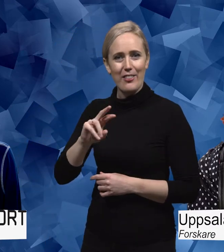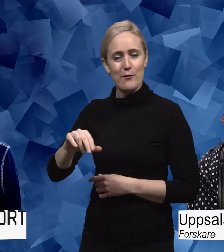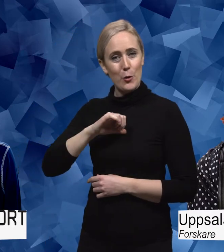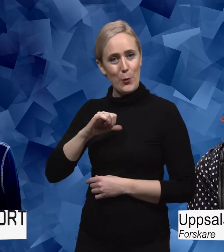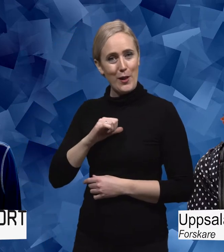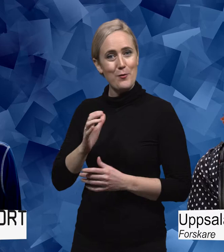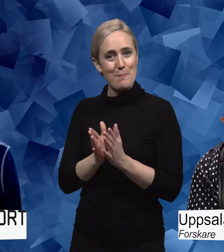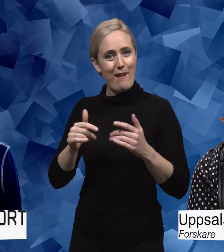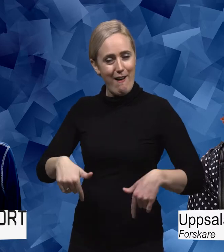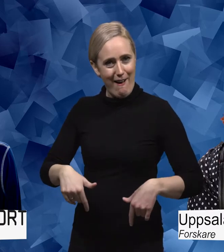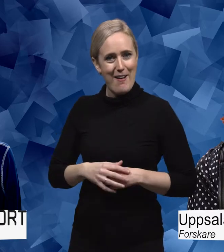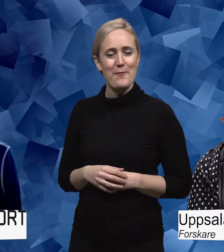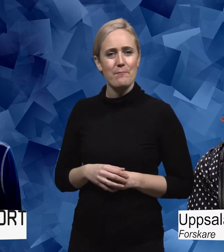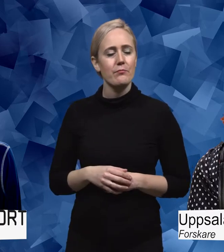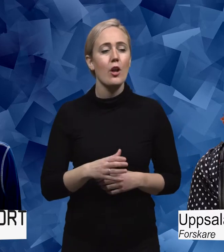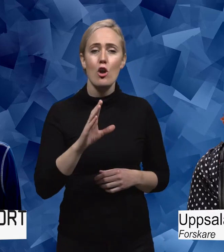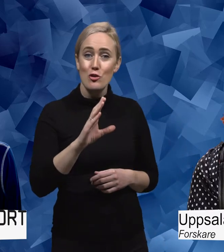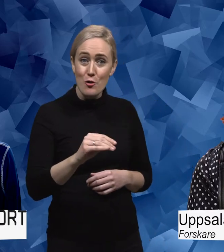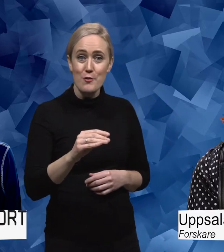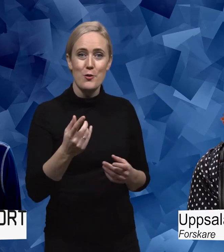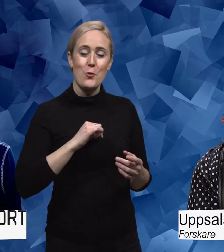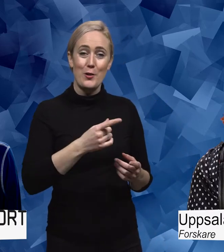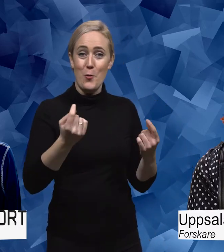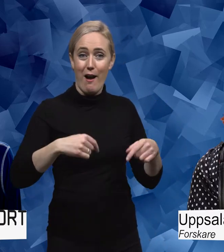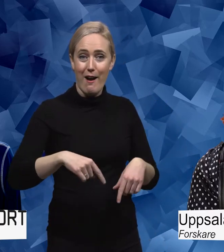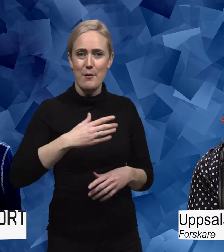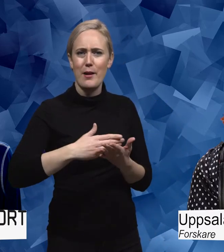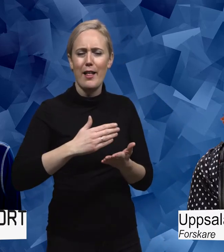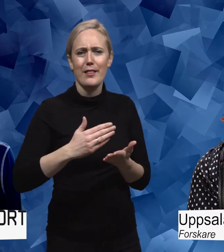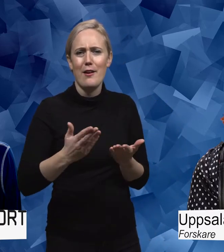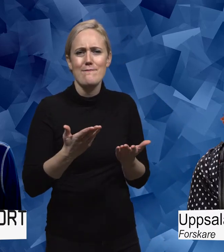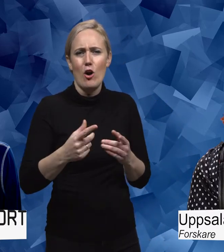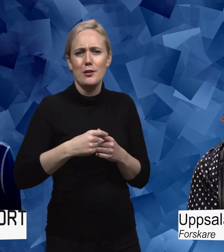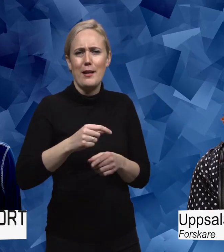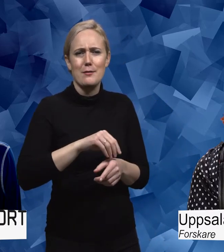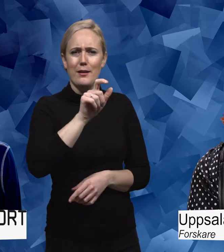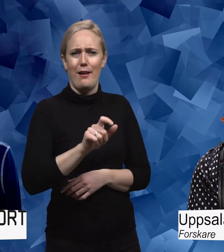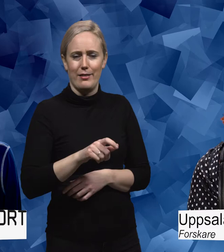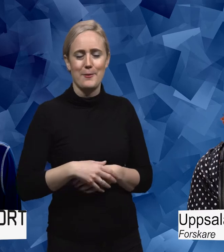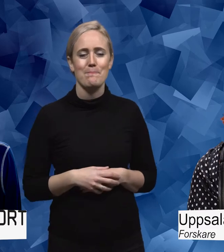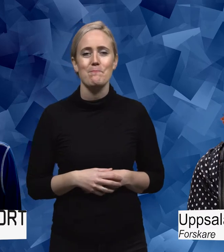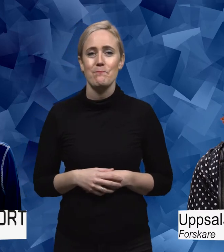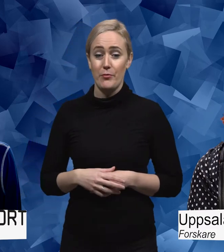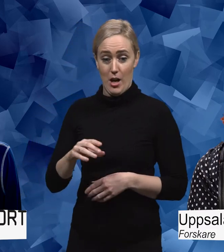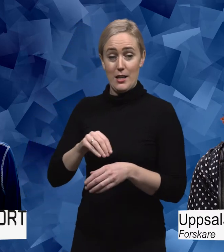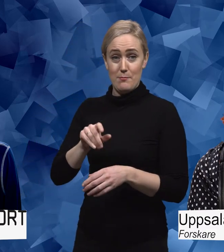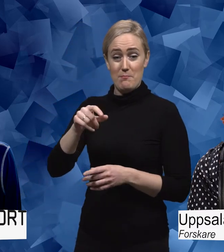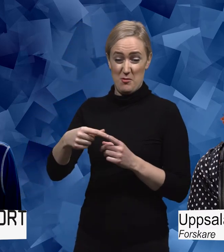Jättekul att ha dig här. Berätta, vad är en spetspatient? En spetspatient är en patient eller närstående